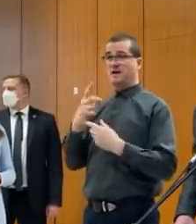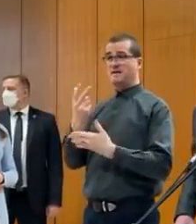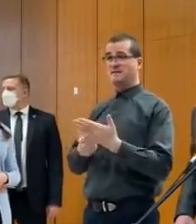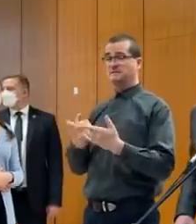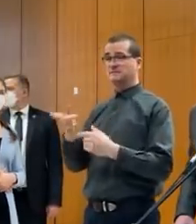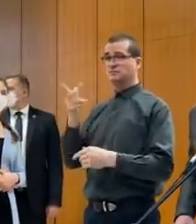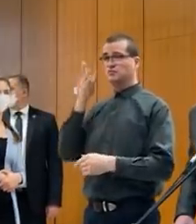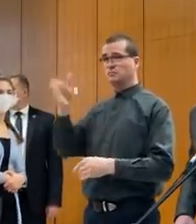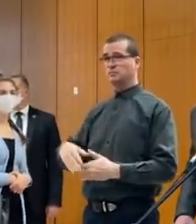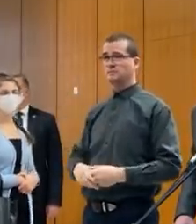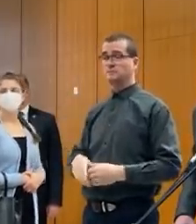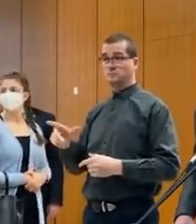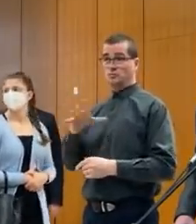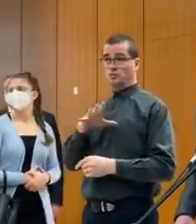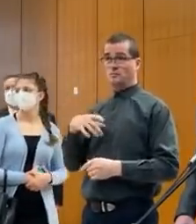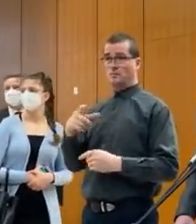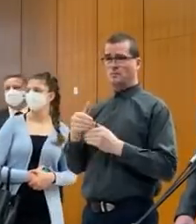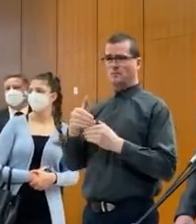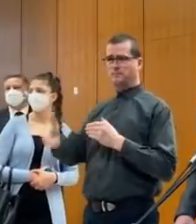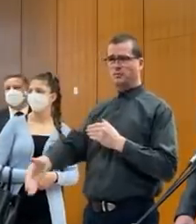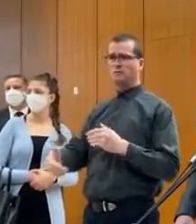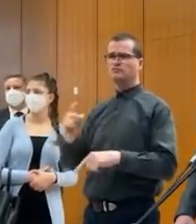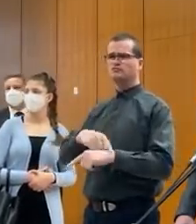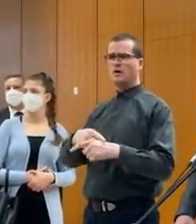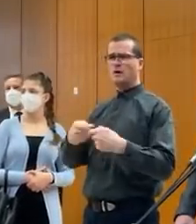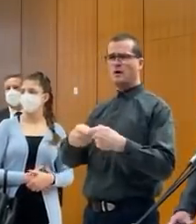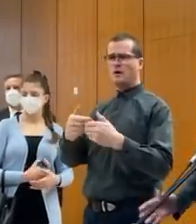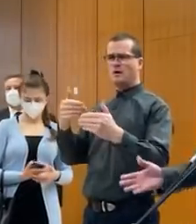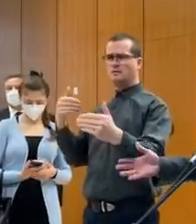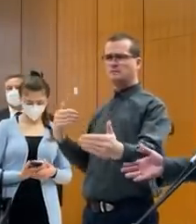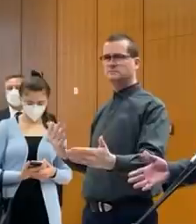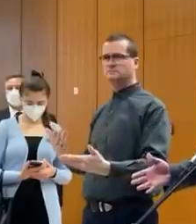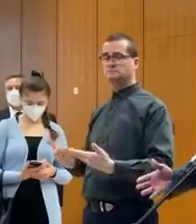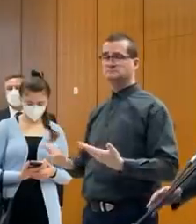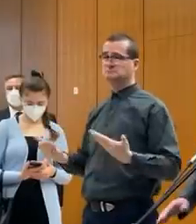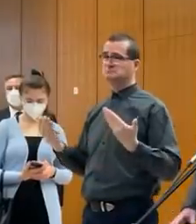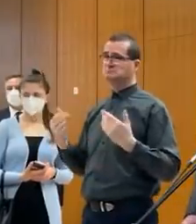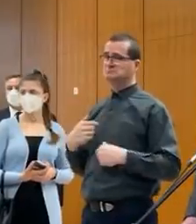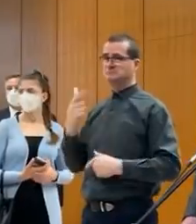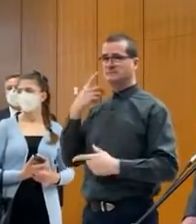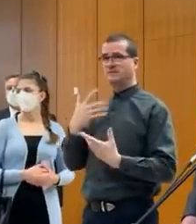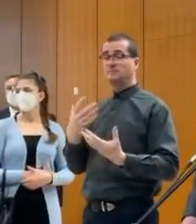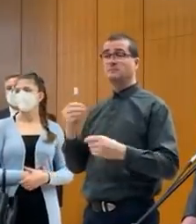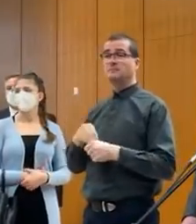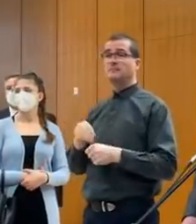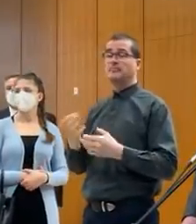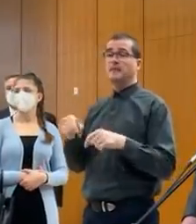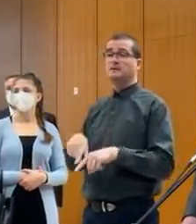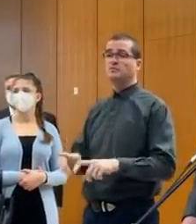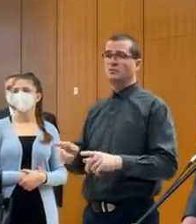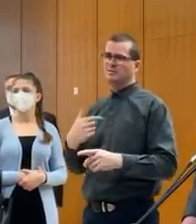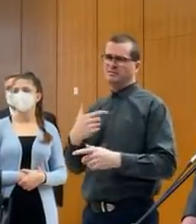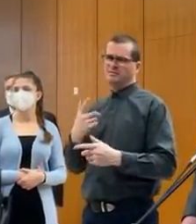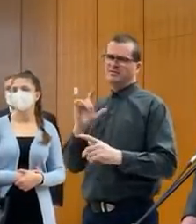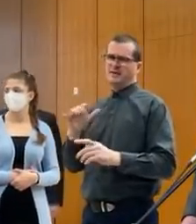výsledky teda prídu. Je to štandardné po takomto sprútešku, ktoré budete rekonstrukciť? Neviem, čo v tomto zmysle je a nie je